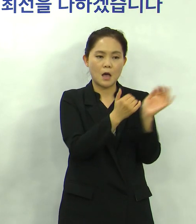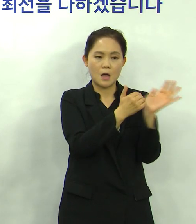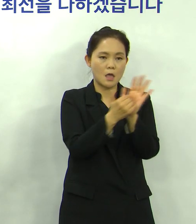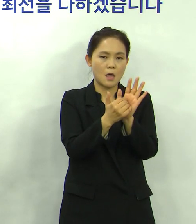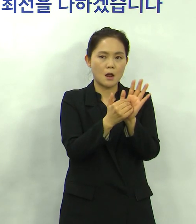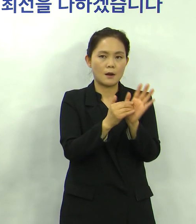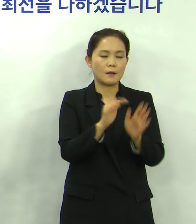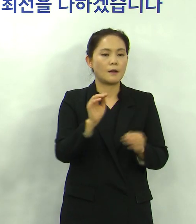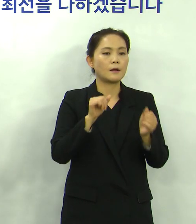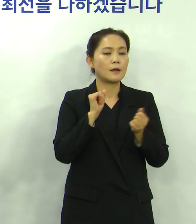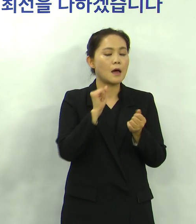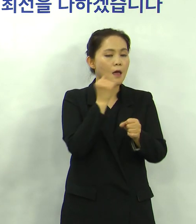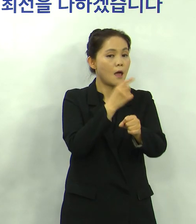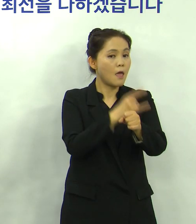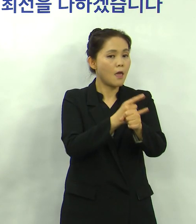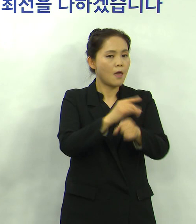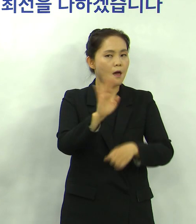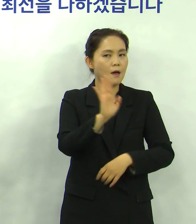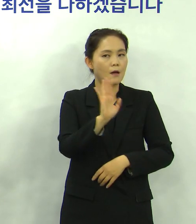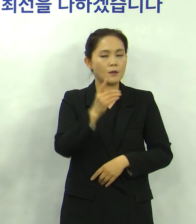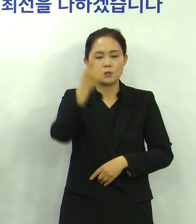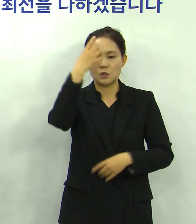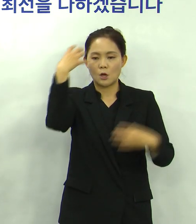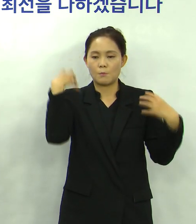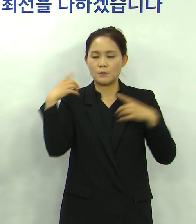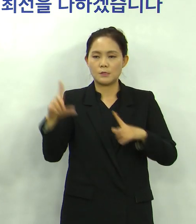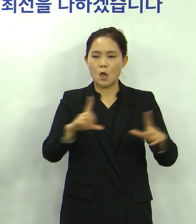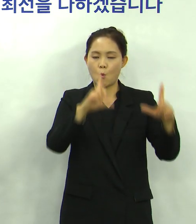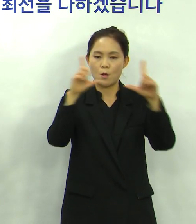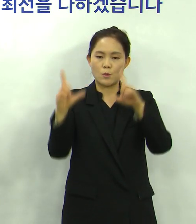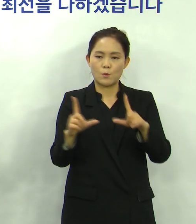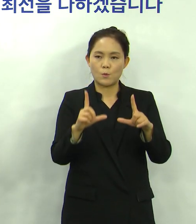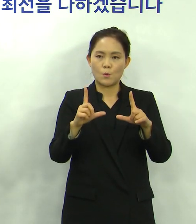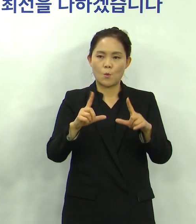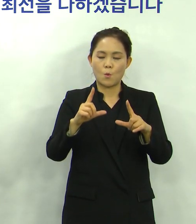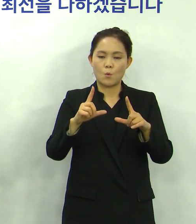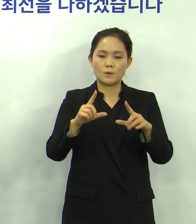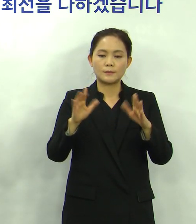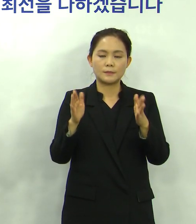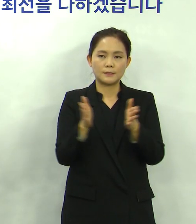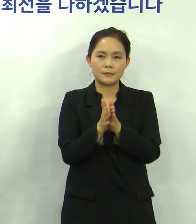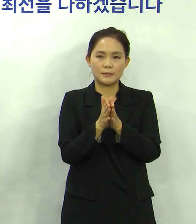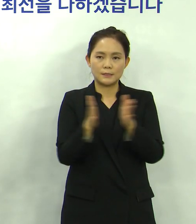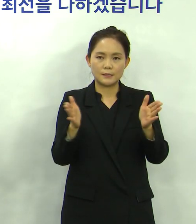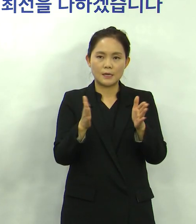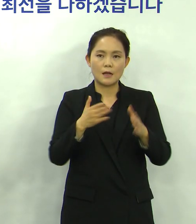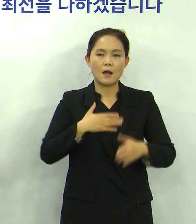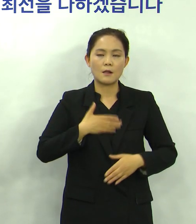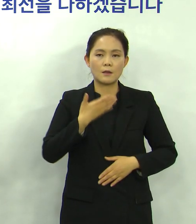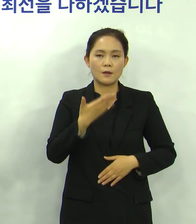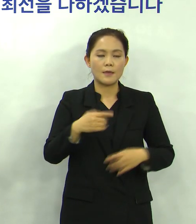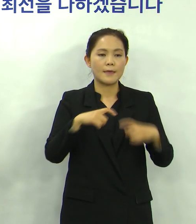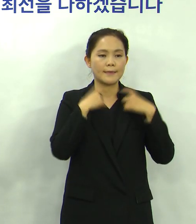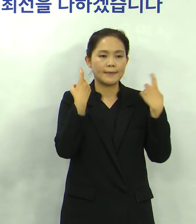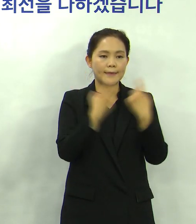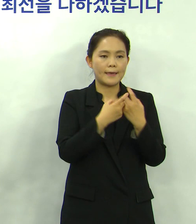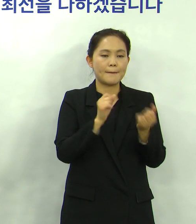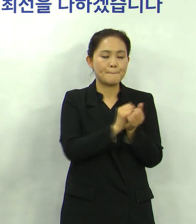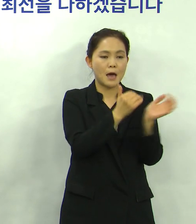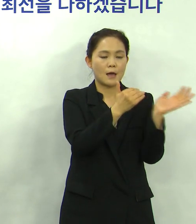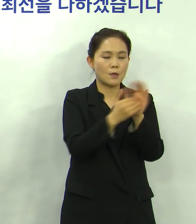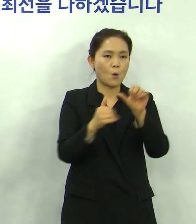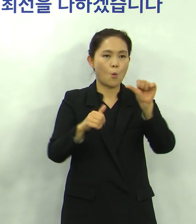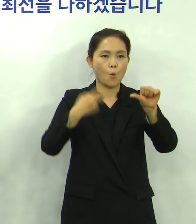하라는 얘기는 아닙니다 정부가 생활 속 거리두기를 시행하면서 제시한 개인 방역 5대